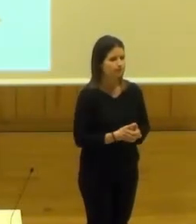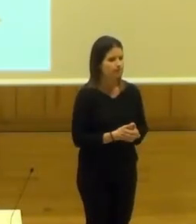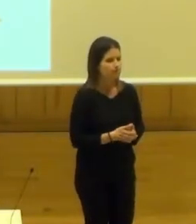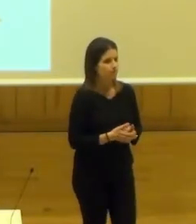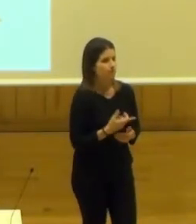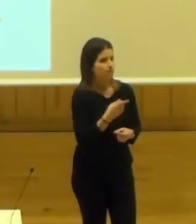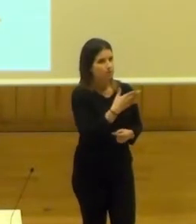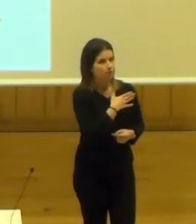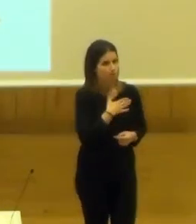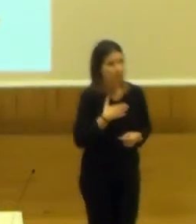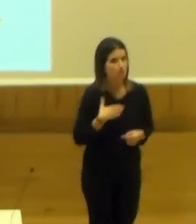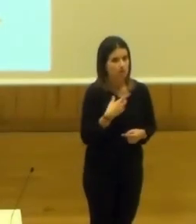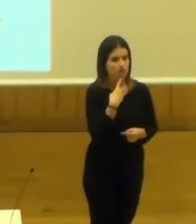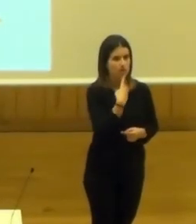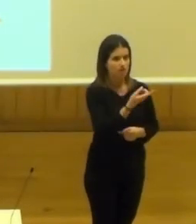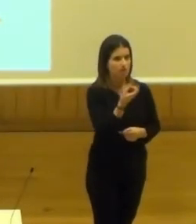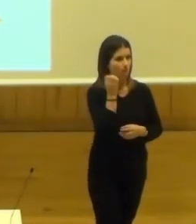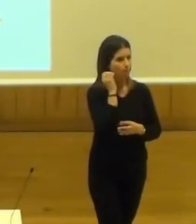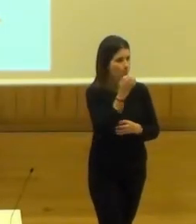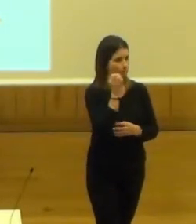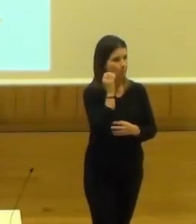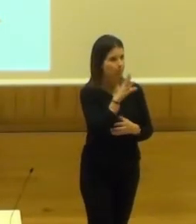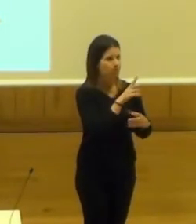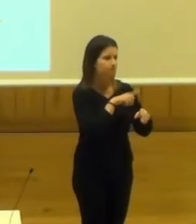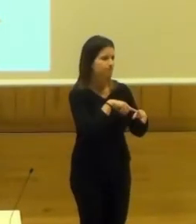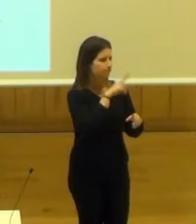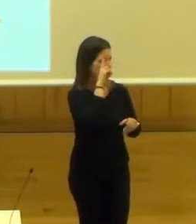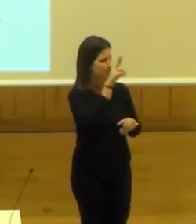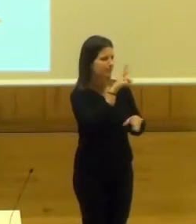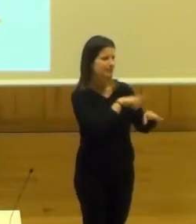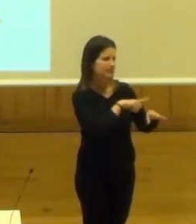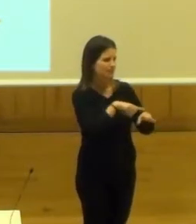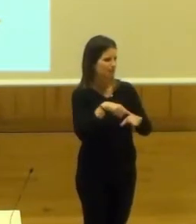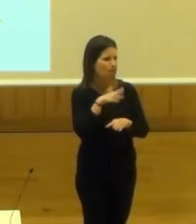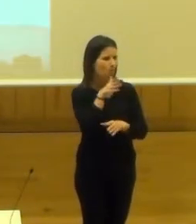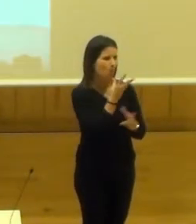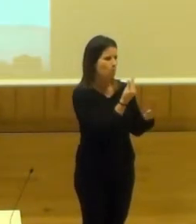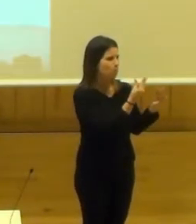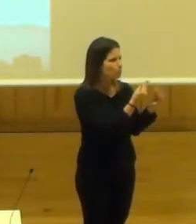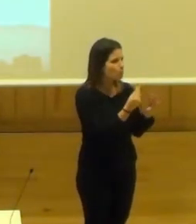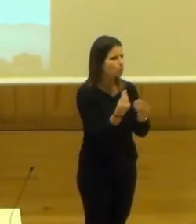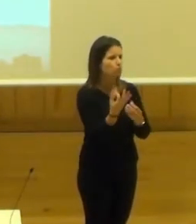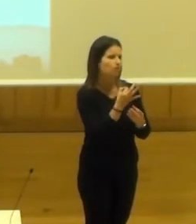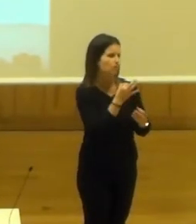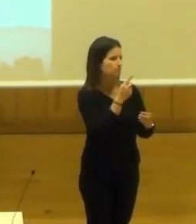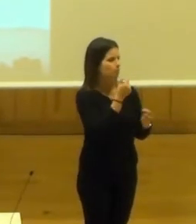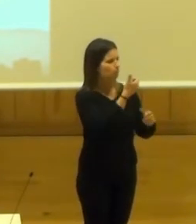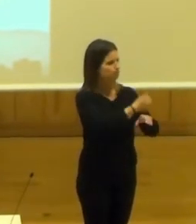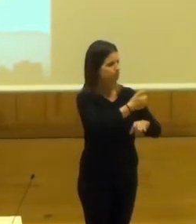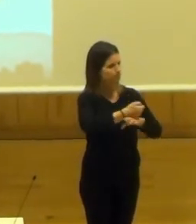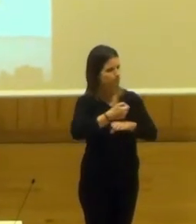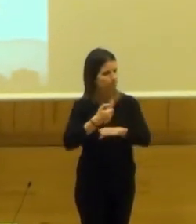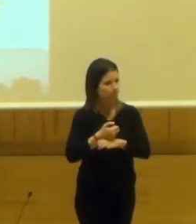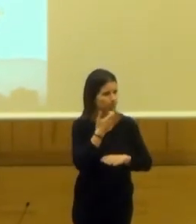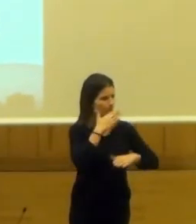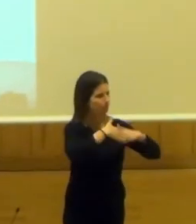Lo que sí quiero pedir a los ponentes es que respeten los tiempos porque somos muchos. Entonces, si no se respetan,